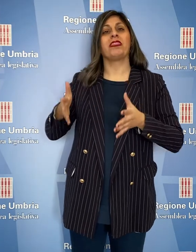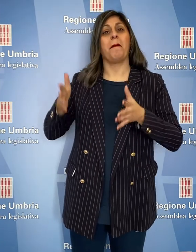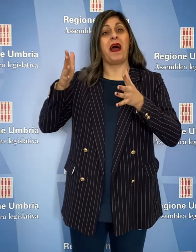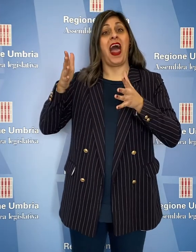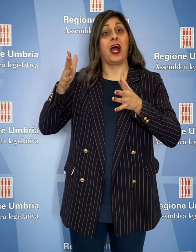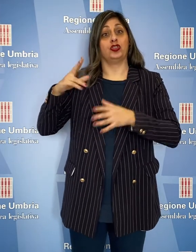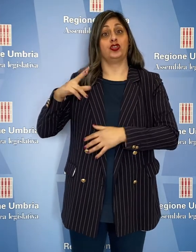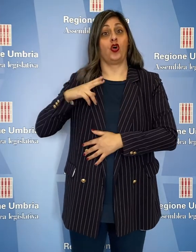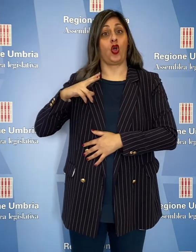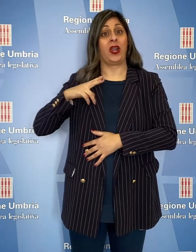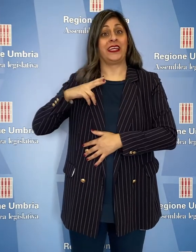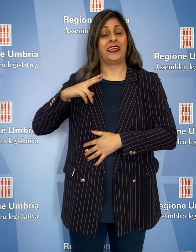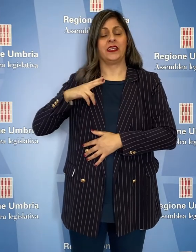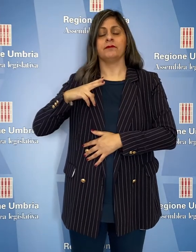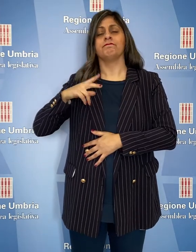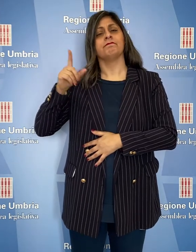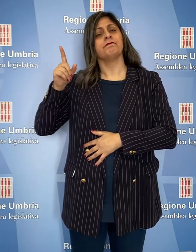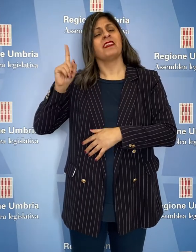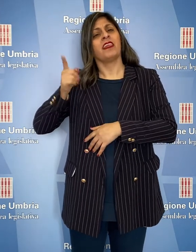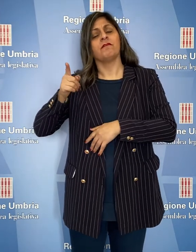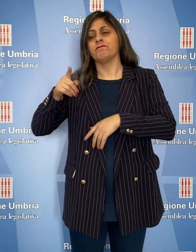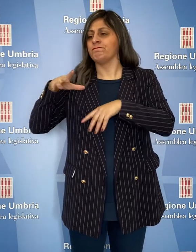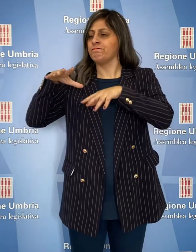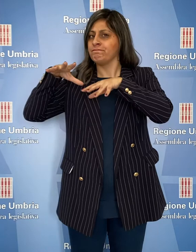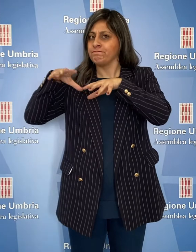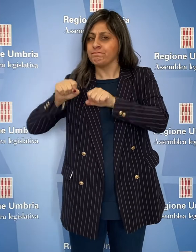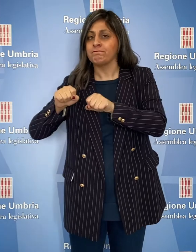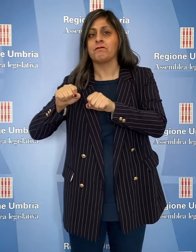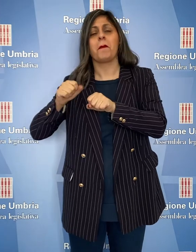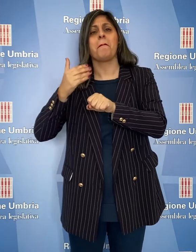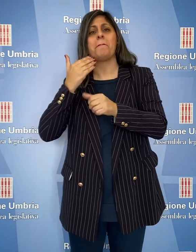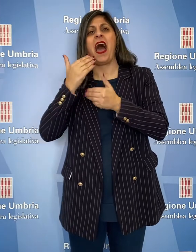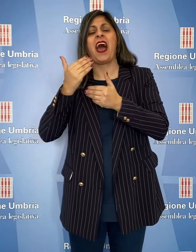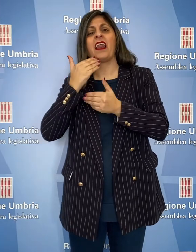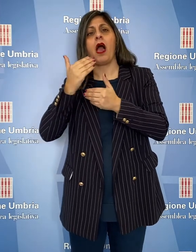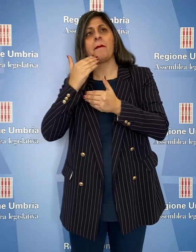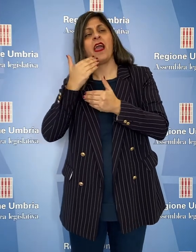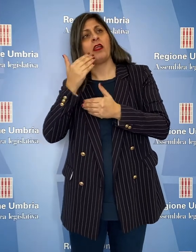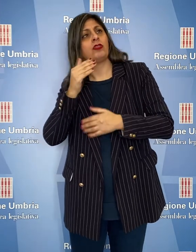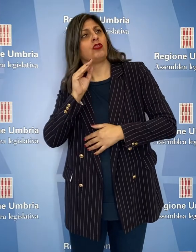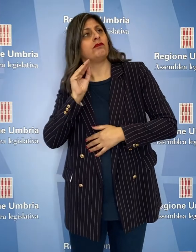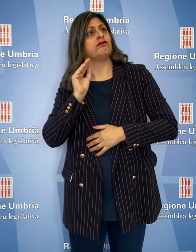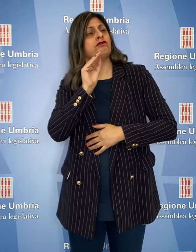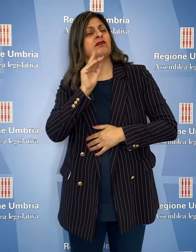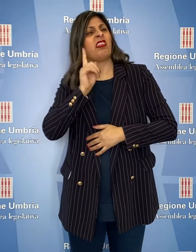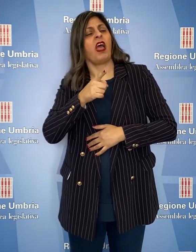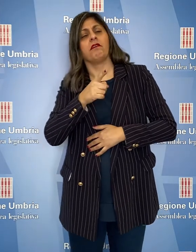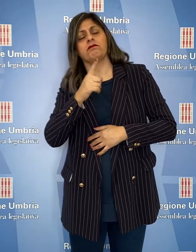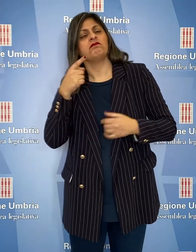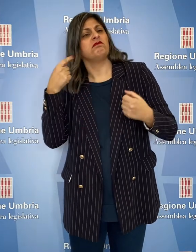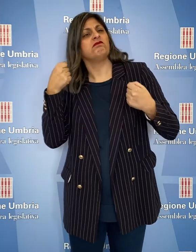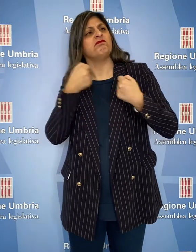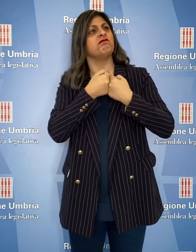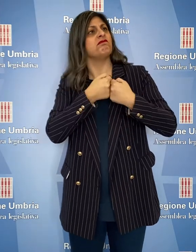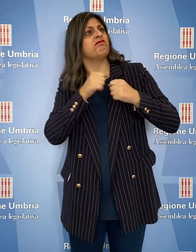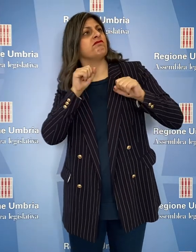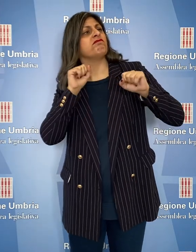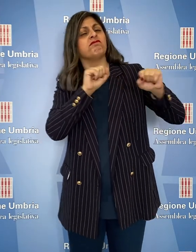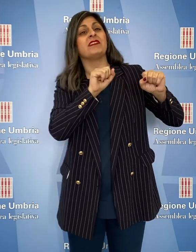che chiede alla Giunta di Palazzo Donini un impegno a manifestare presso il Parlamento la più ferma